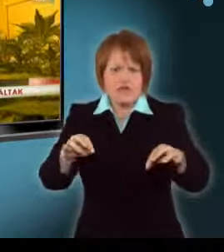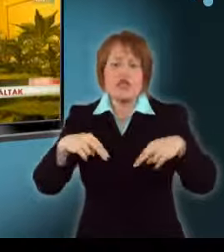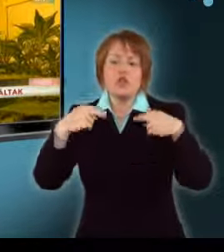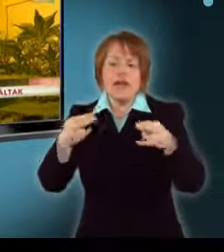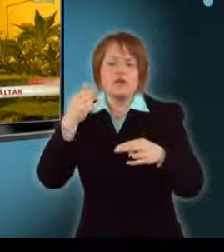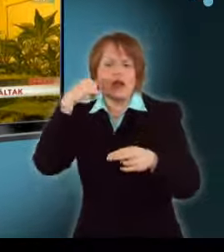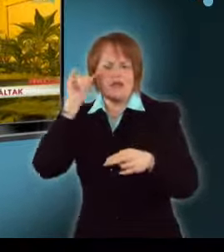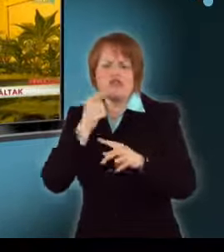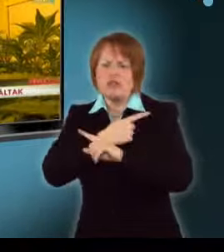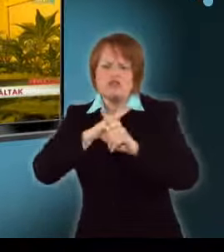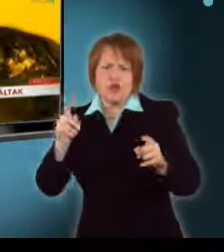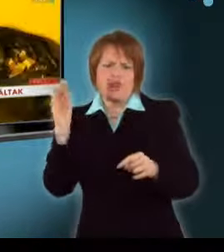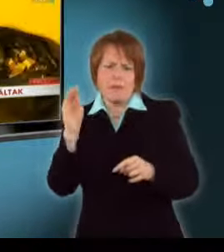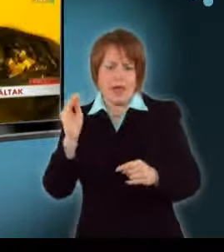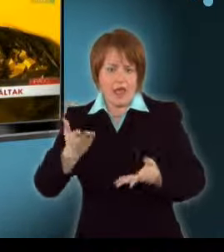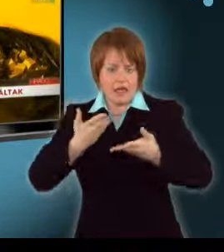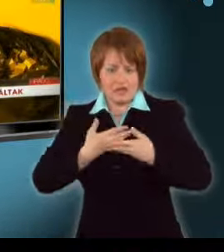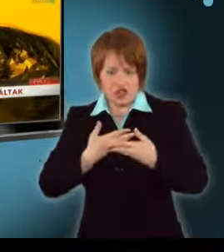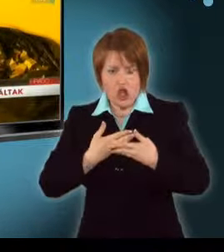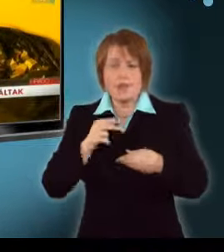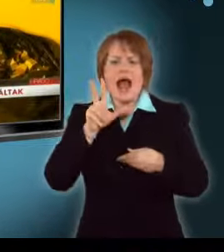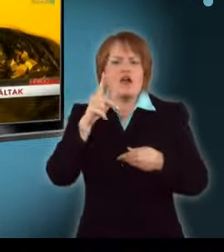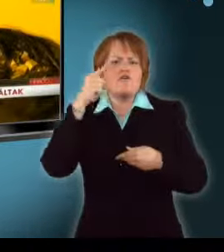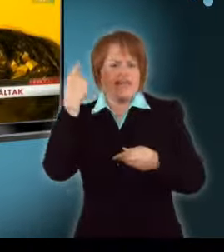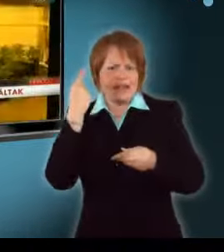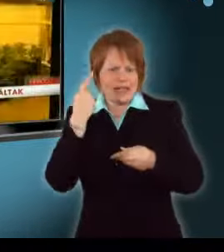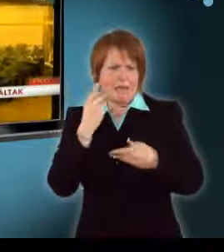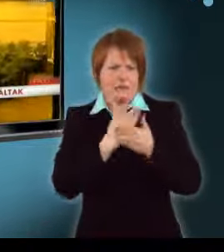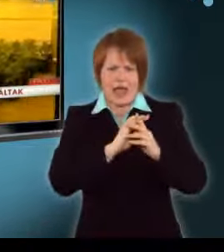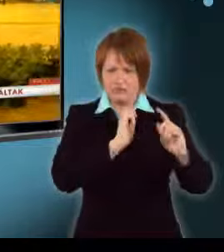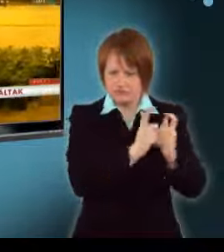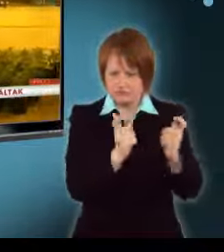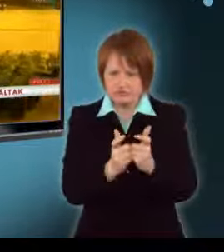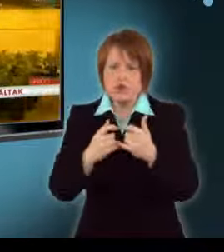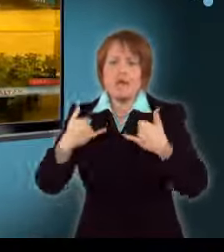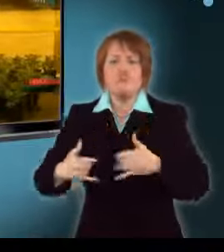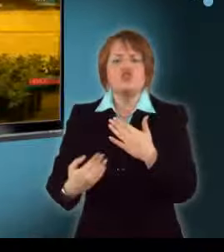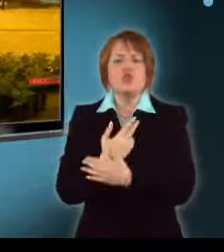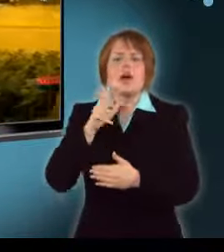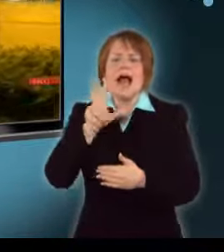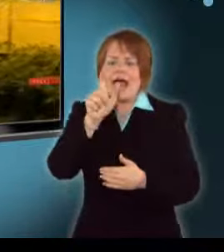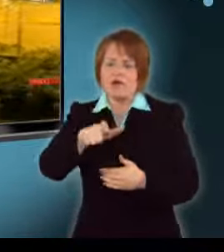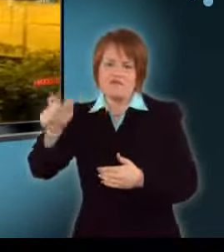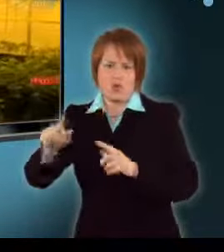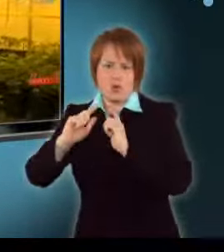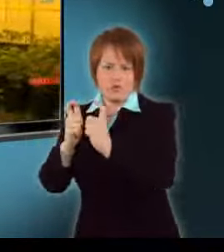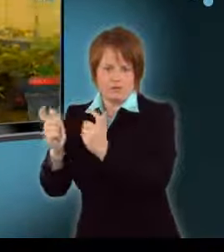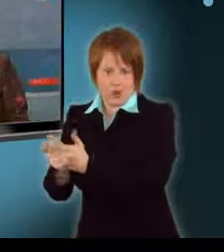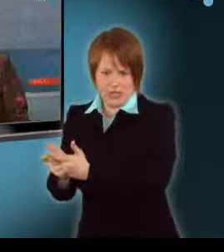bejelentéseket. Az eddig elfogott három vietnámi állampolgár mellett újabb három vietnámi gyanúsítottat vettek őrizetbe.